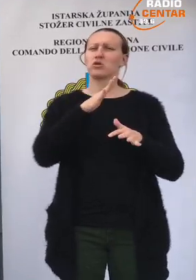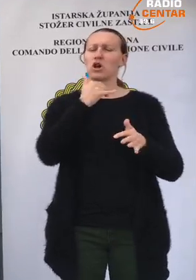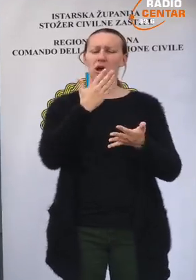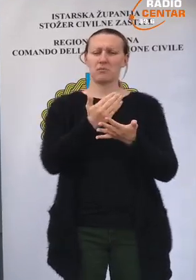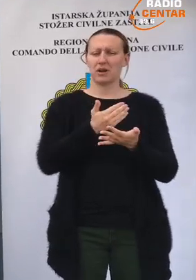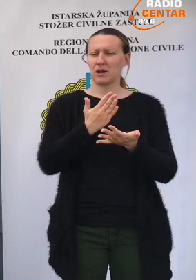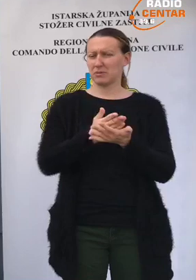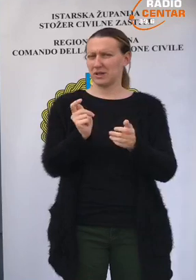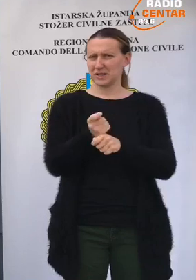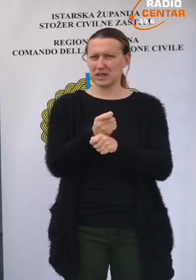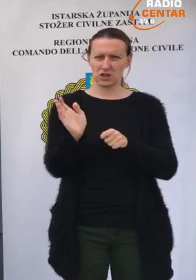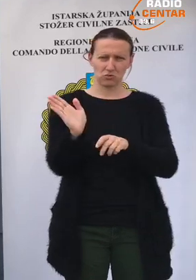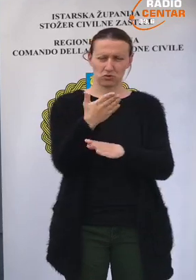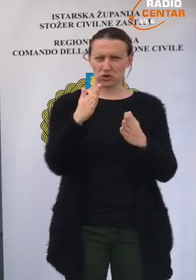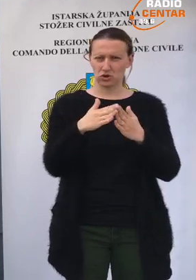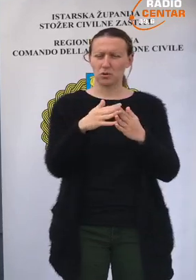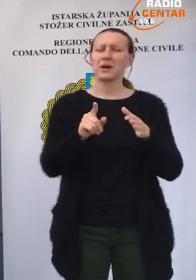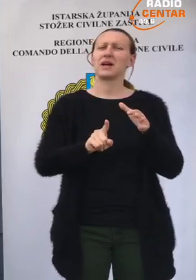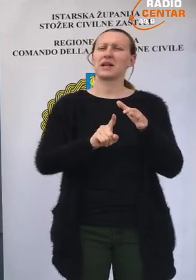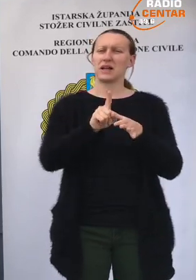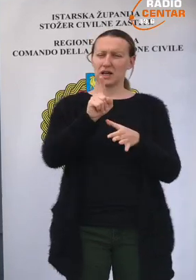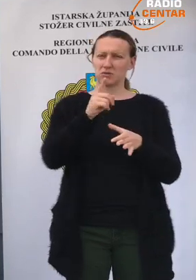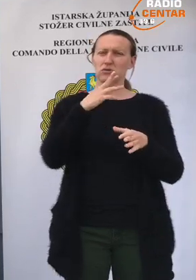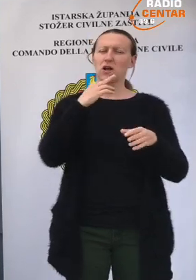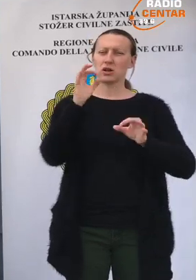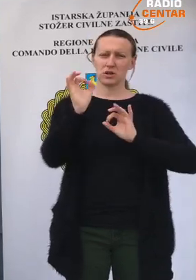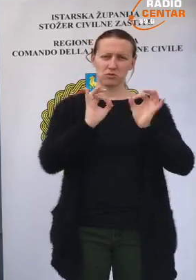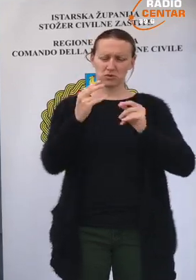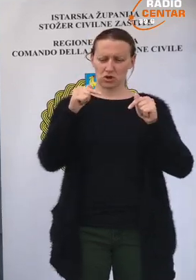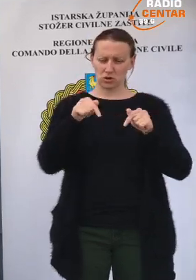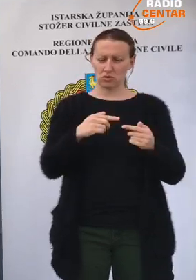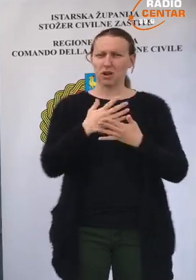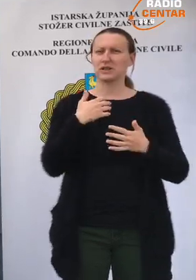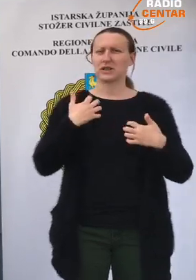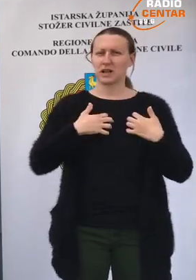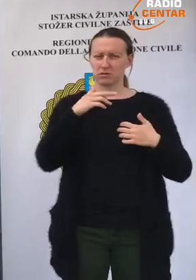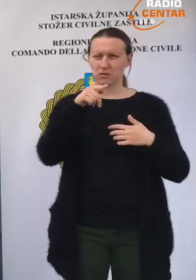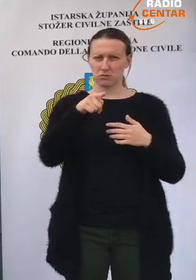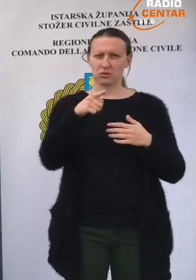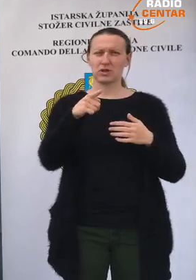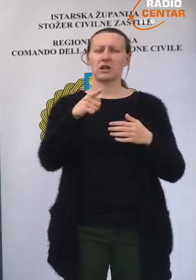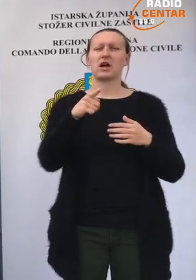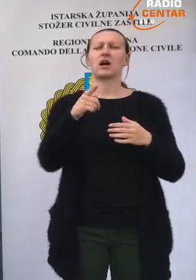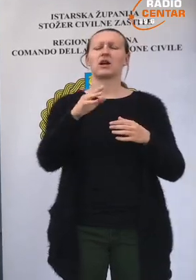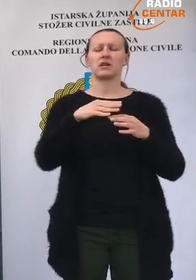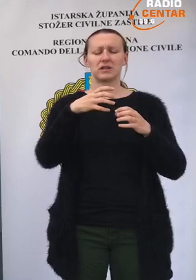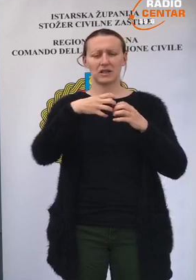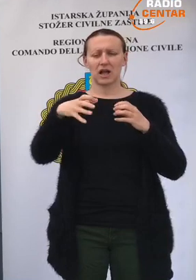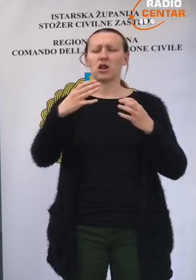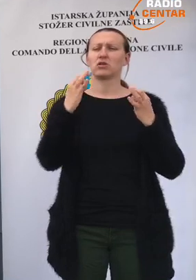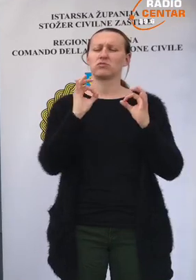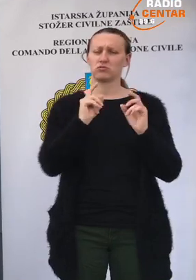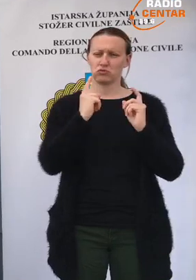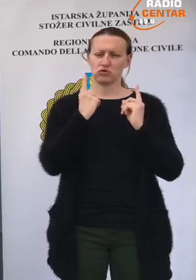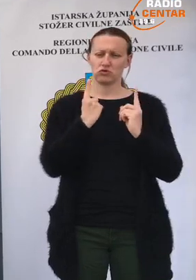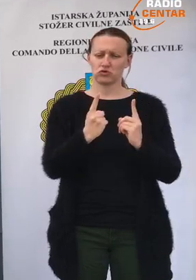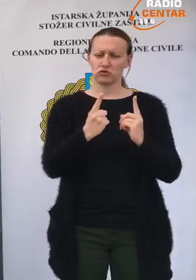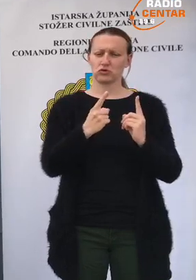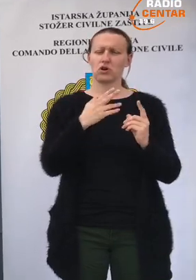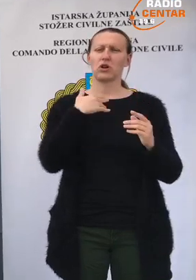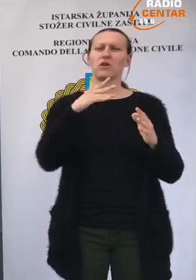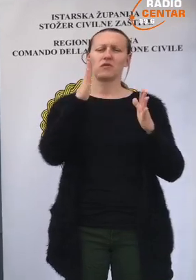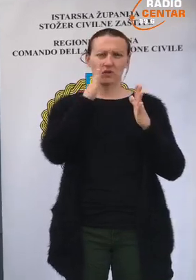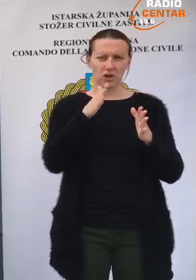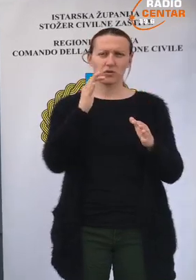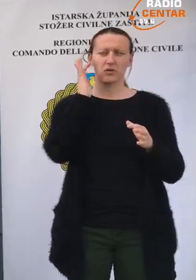izliječili i kao što ste čuli rezultati i postoci su ovdje. se nadam da ćemo taj trend i dalje održavati, ne da se nadam